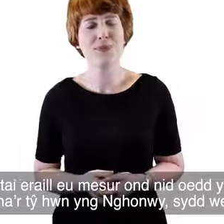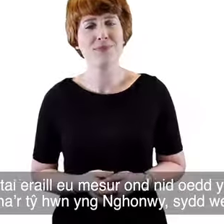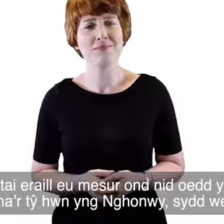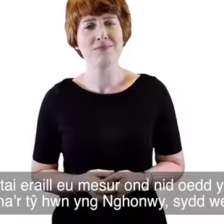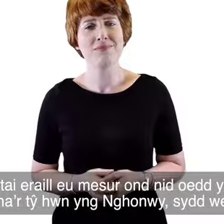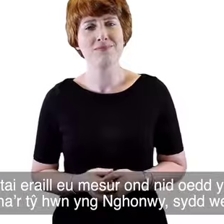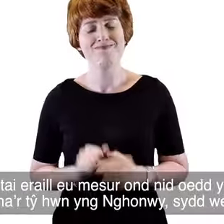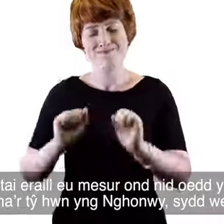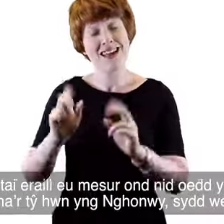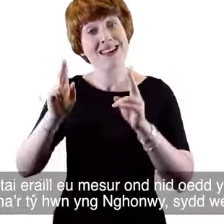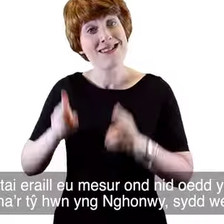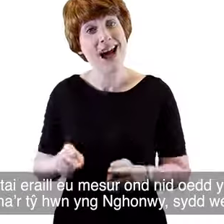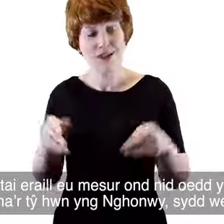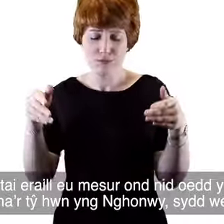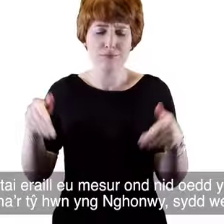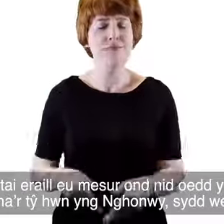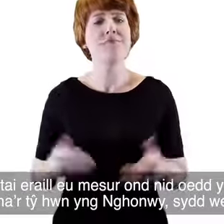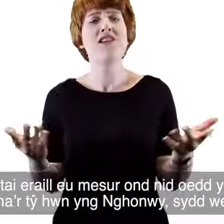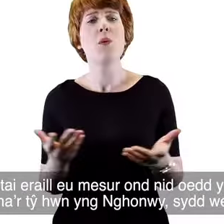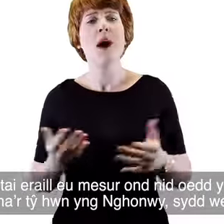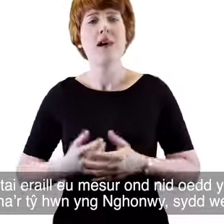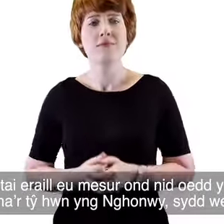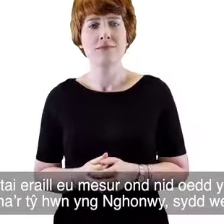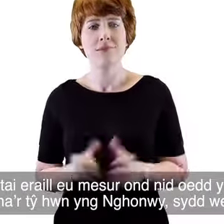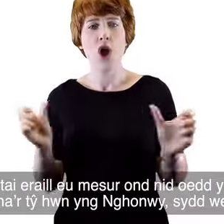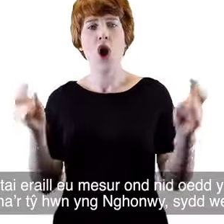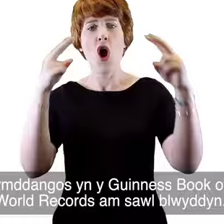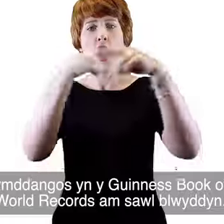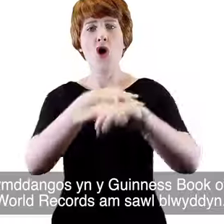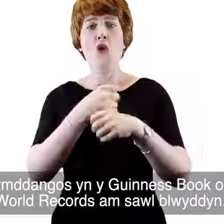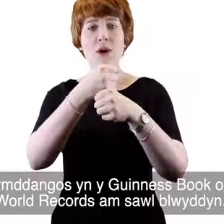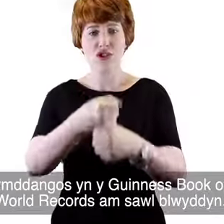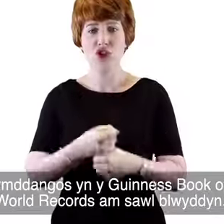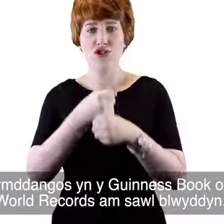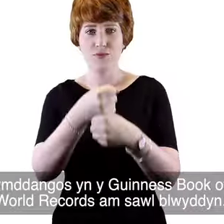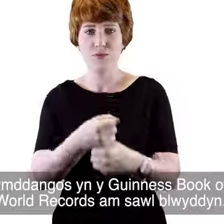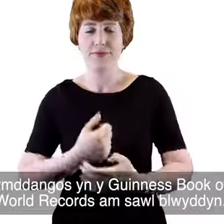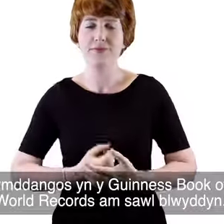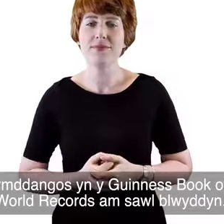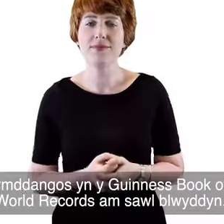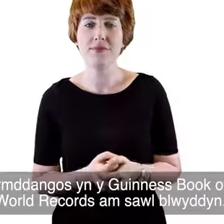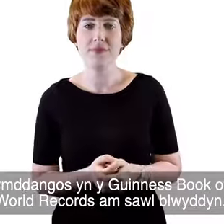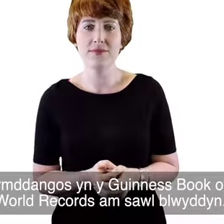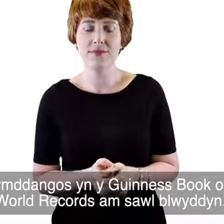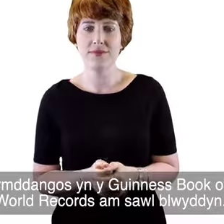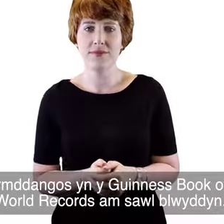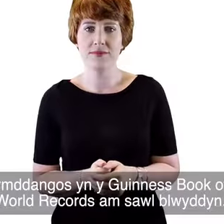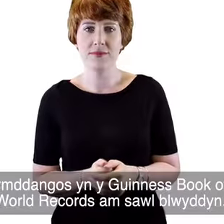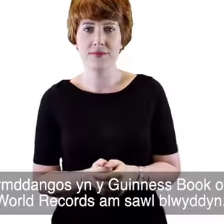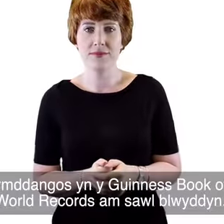oedd nid oedd yr un yn llai na'r ty hwn yng Nghoenwy, sydd wedi ymdangos yn y Guinness Book of World Records am sawl blwyddyn.